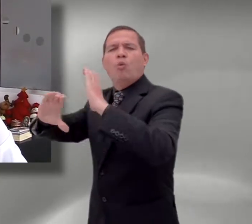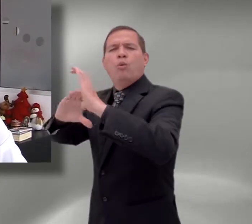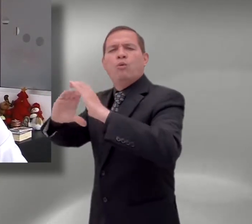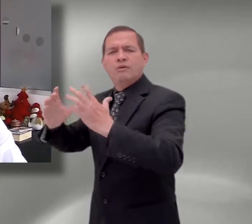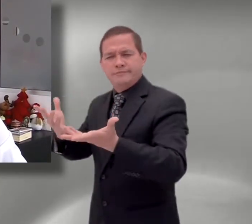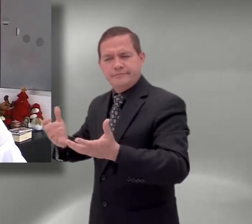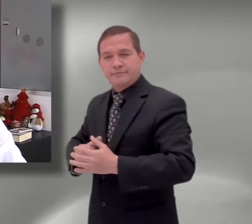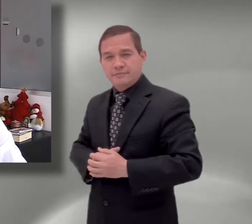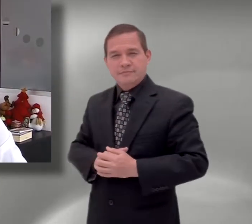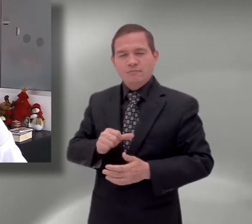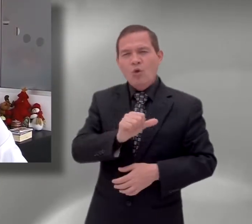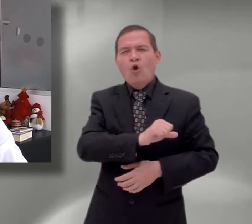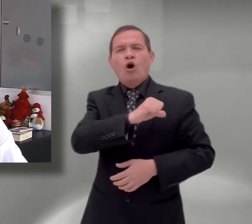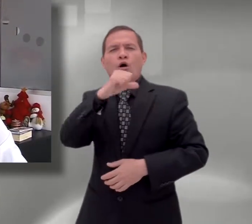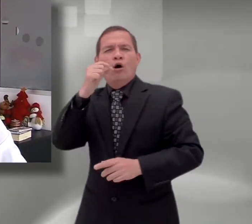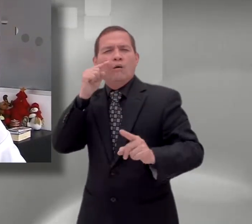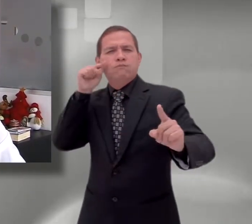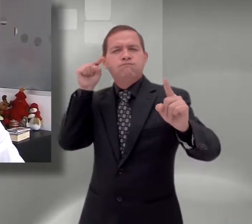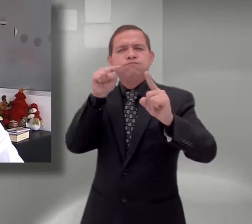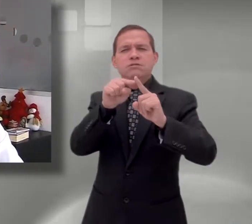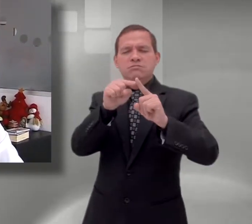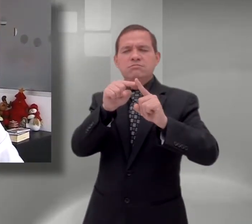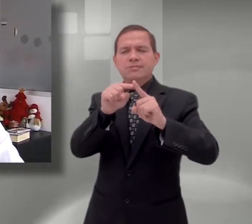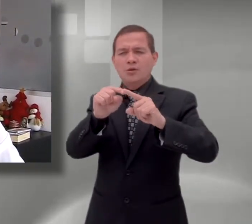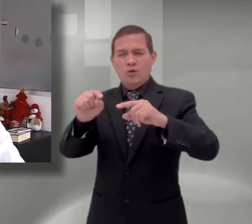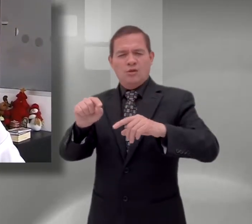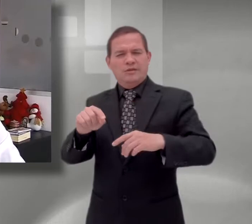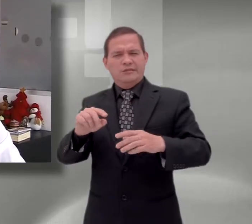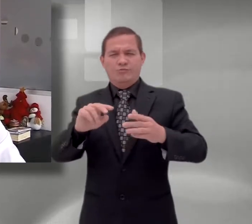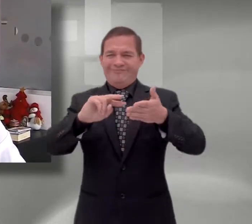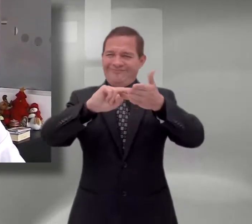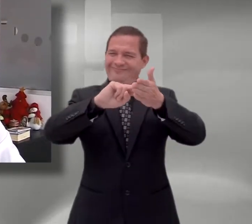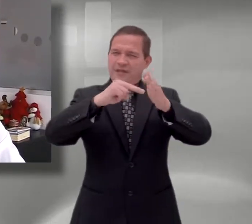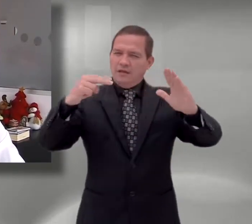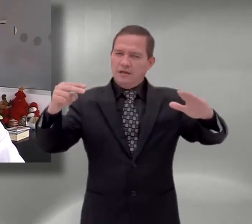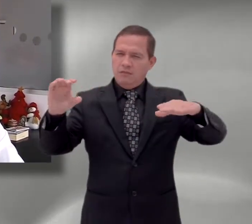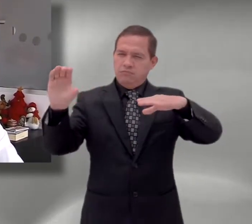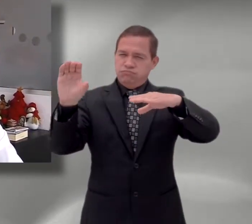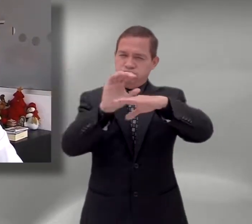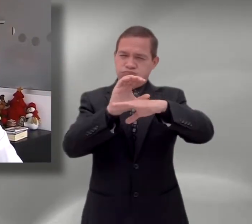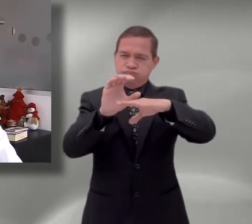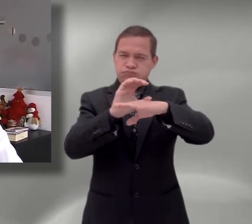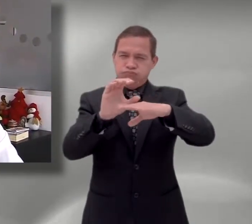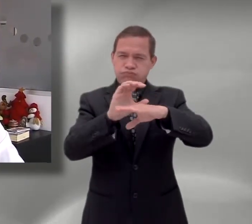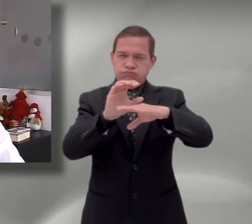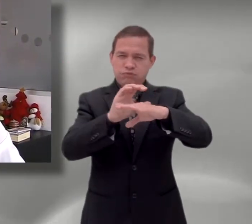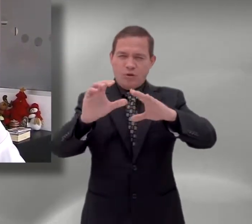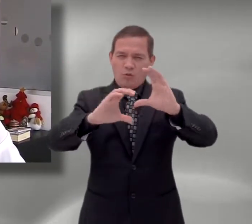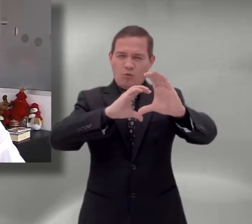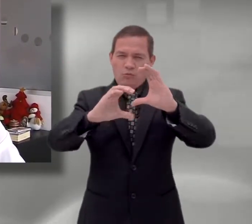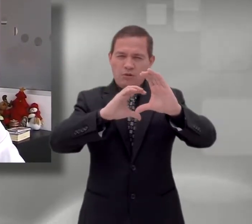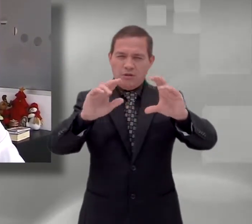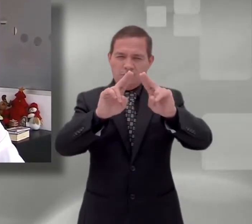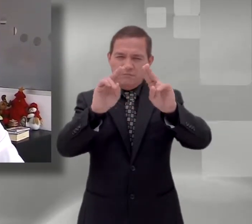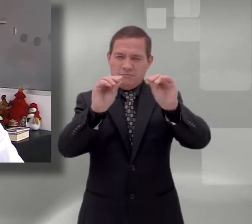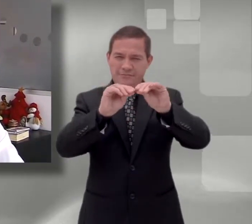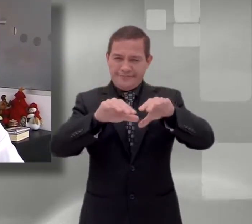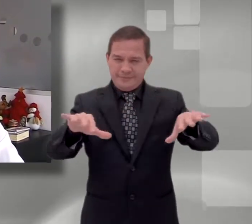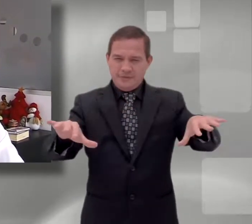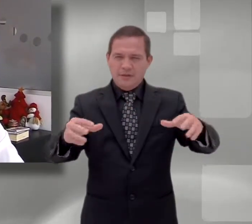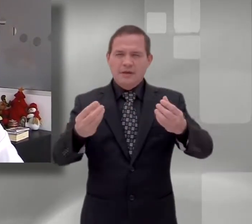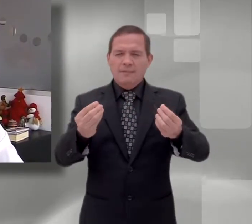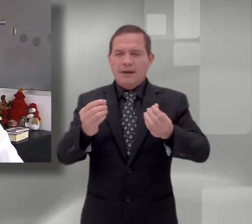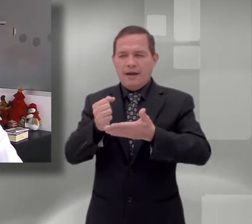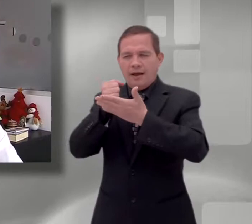Otro objetivo es utilizar las tecnologías de información y comunicación en educación como recursos para promover el autoaprendizaje en línea